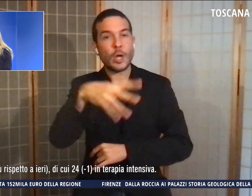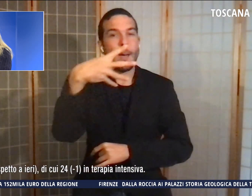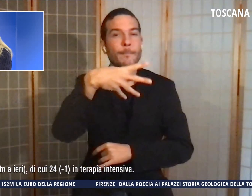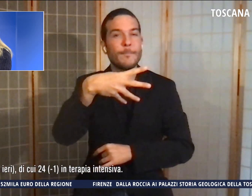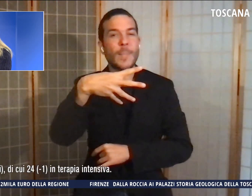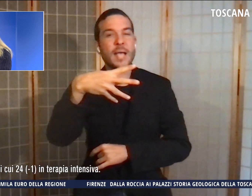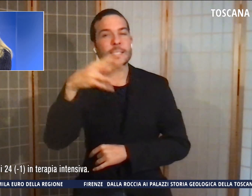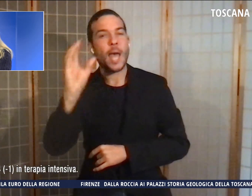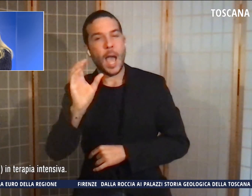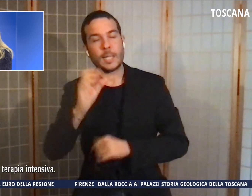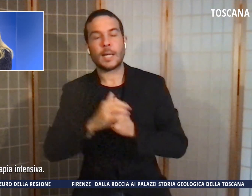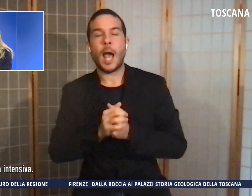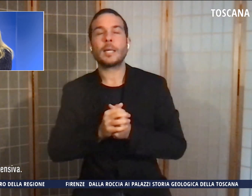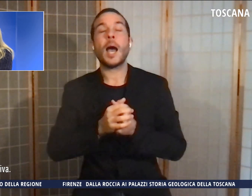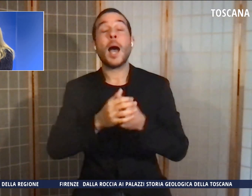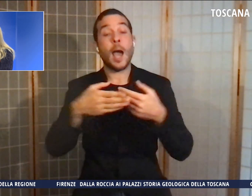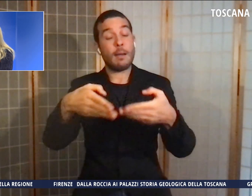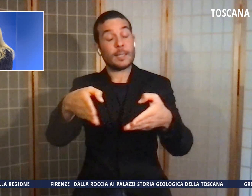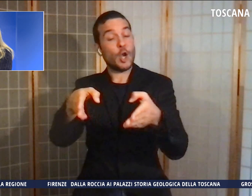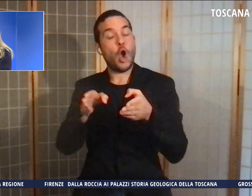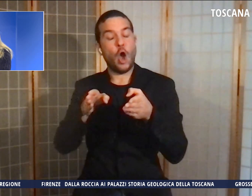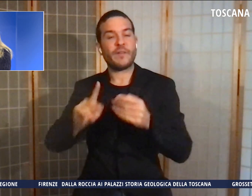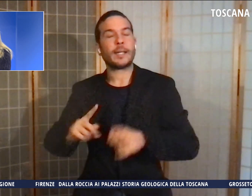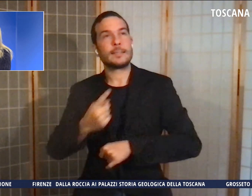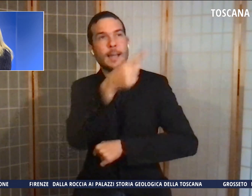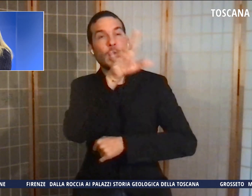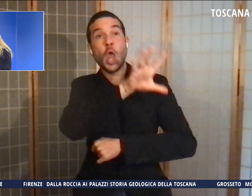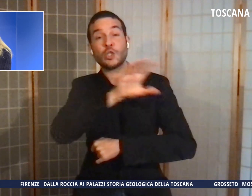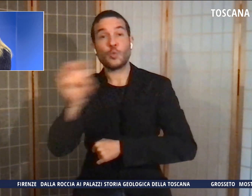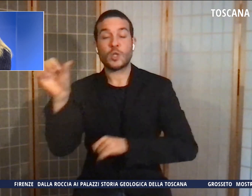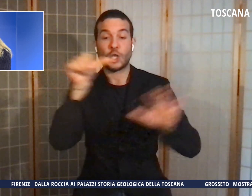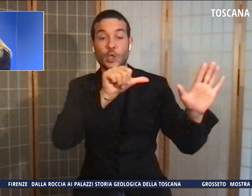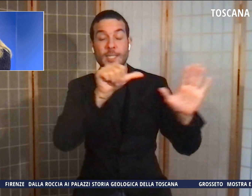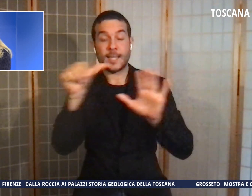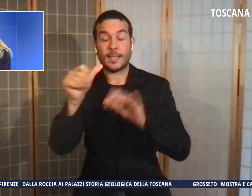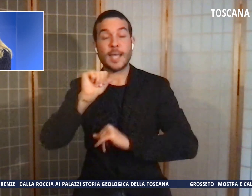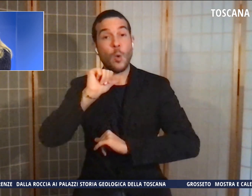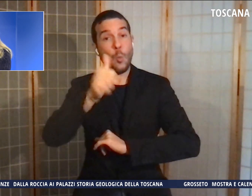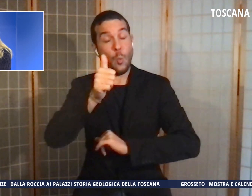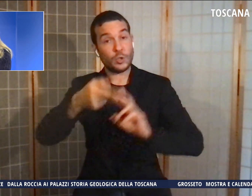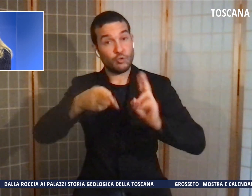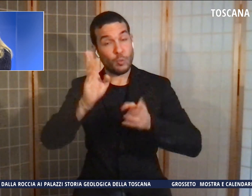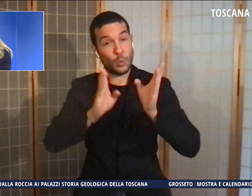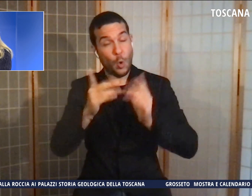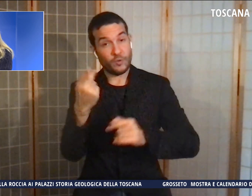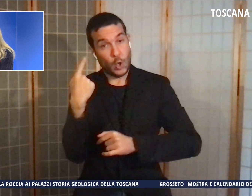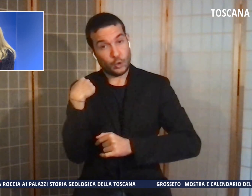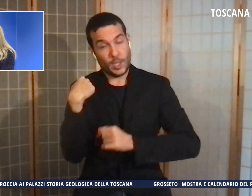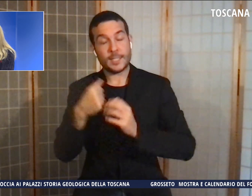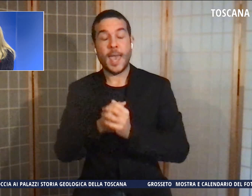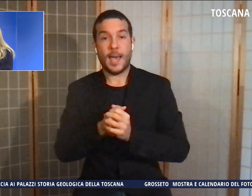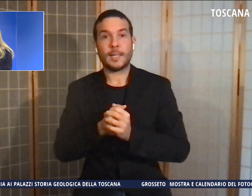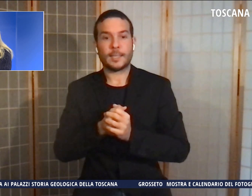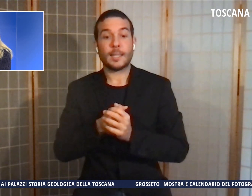I ricoveri salgono a 566, 11 in più rispetto a ieri, di cui 24